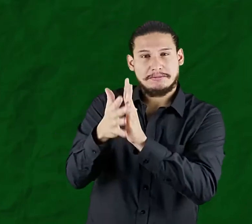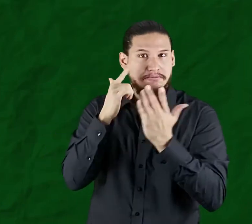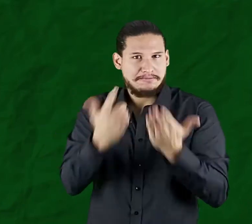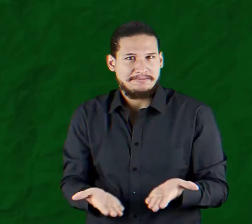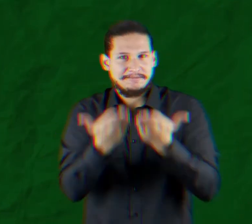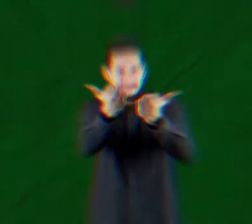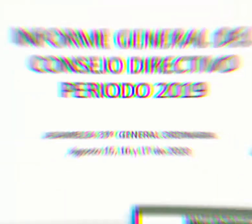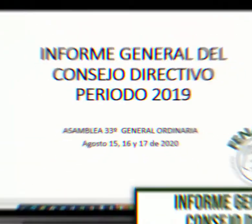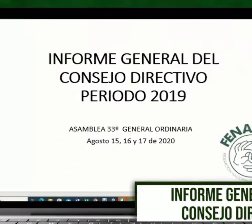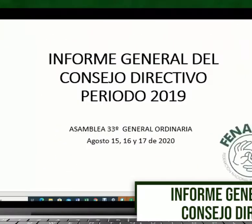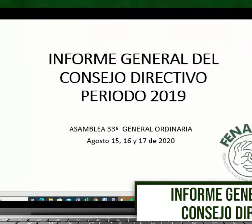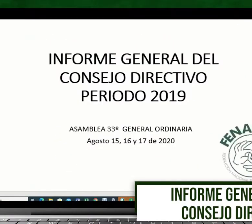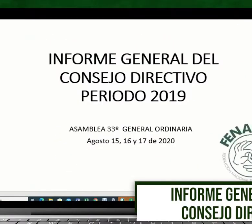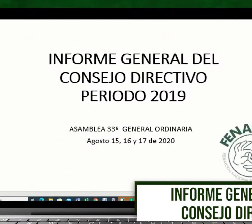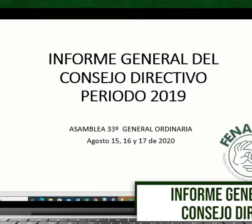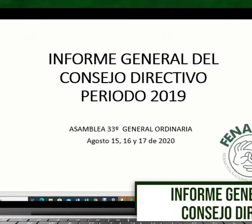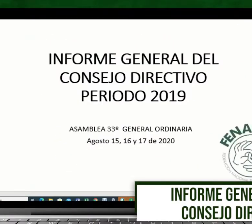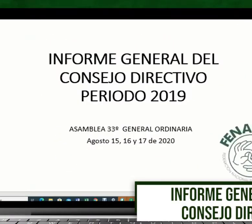representante en el Consejo Nacional de Discapacidad.